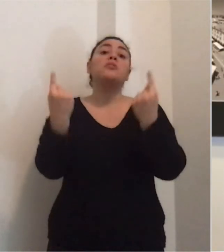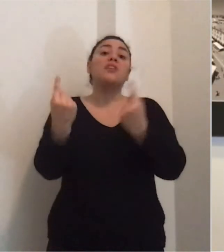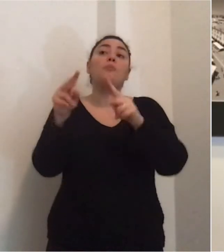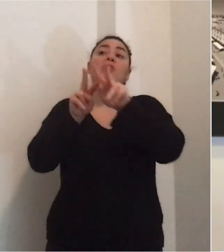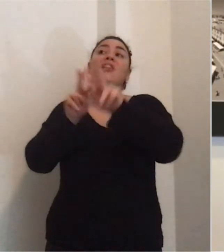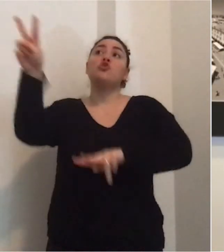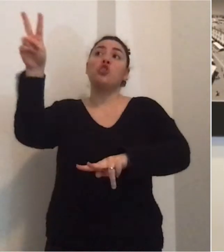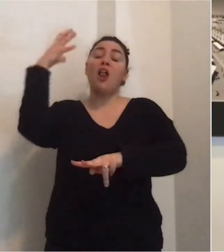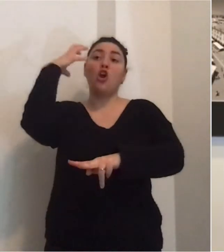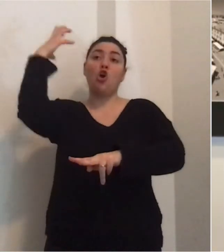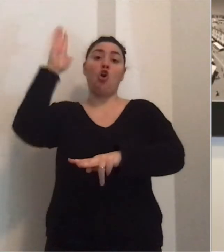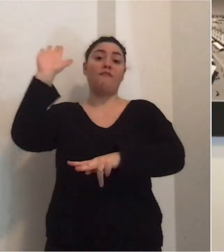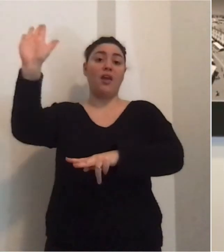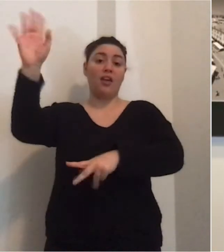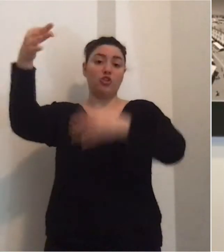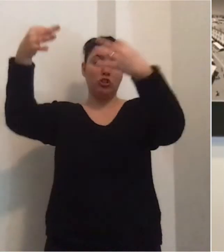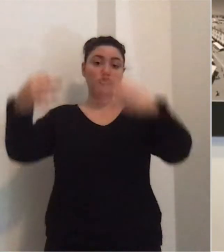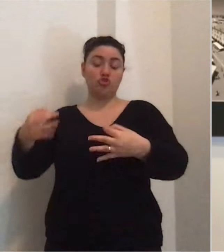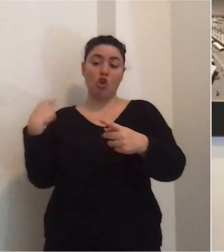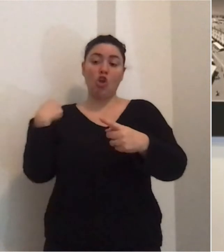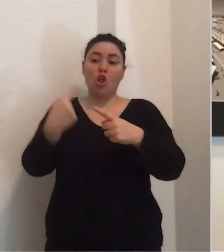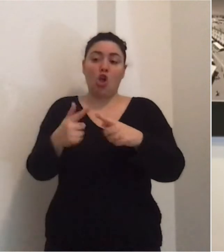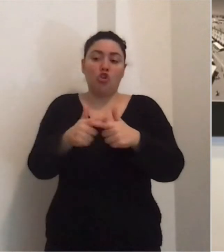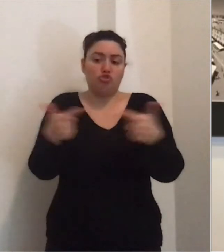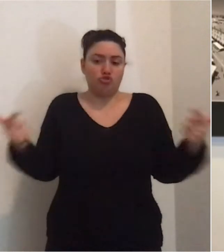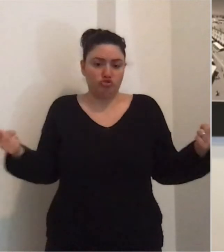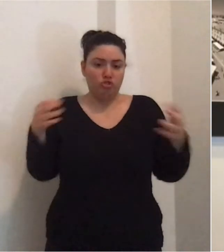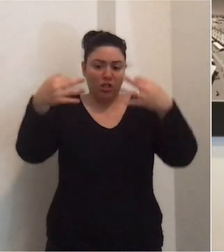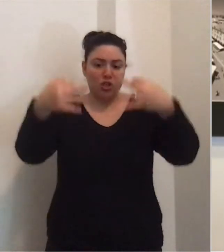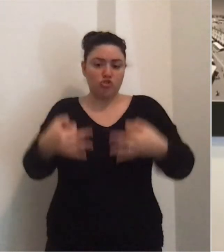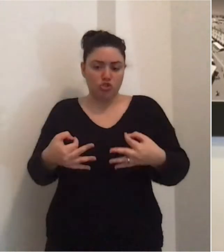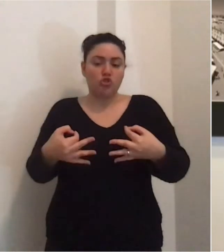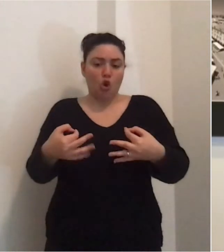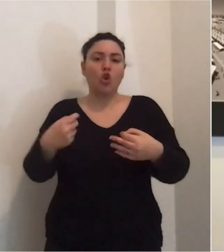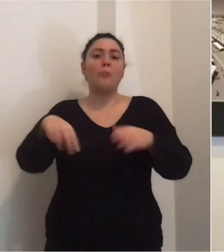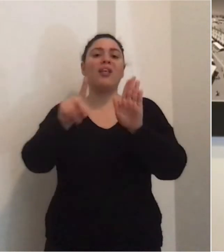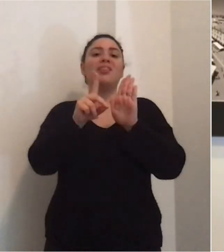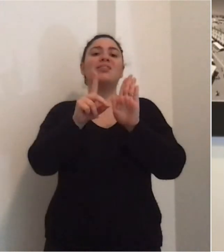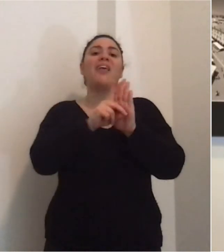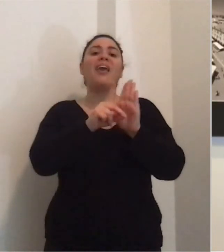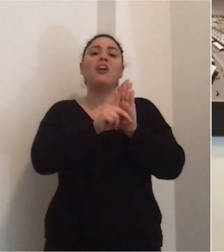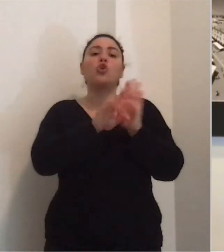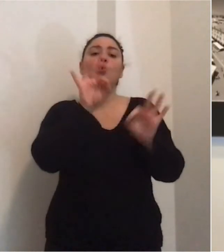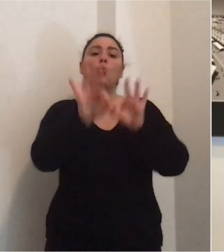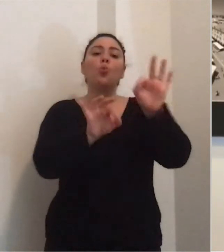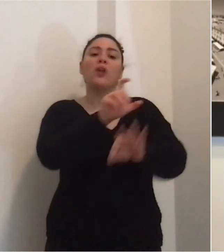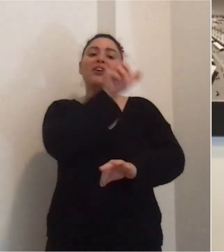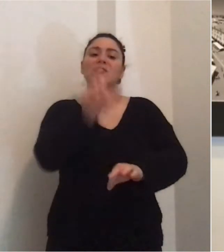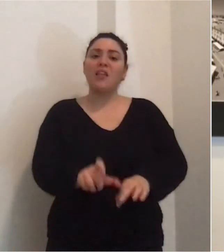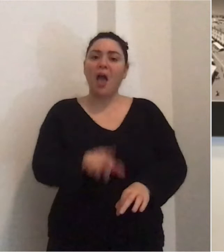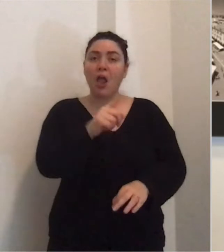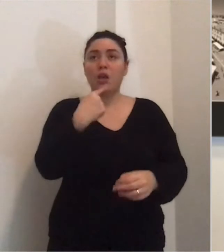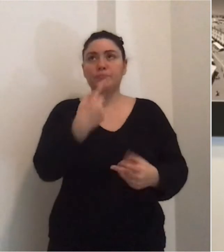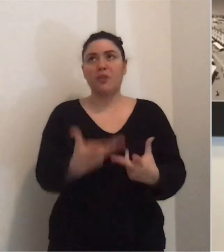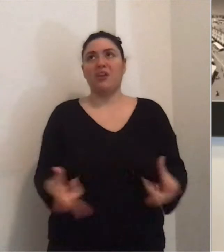attendendo scelte di tipo nazionale che oggi ancora non sono state messe in campo con il decreto Cura Italia